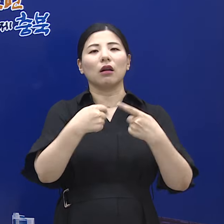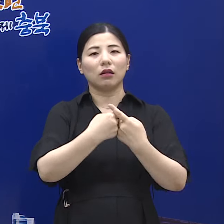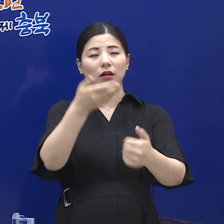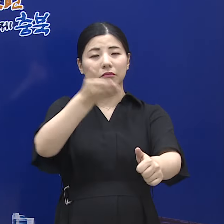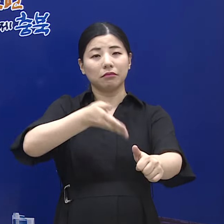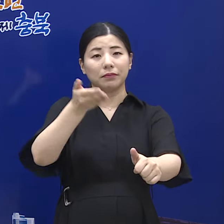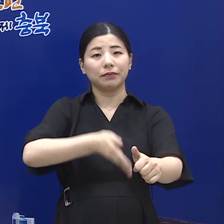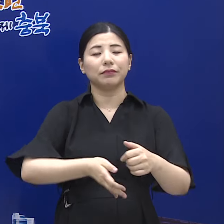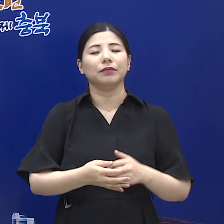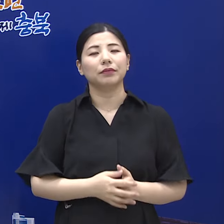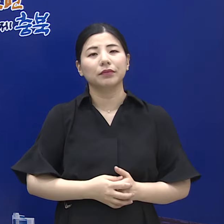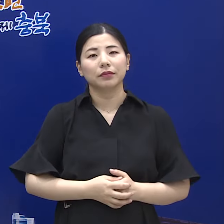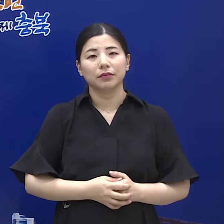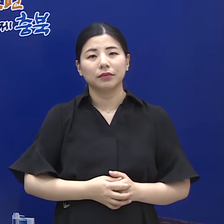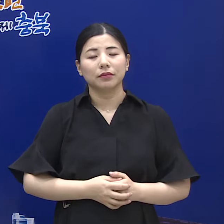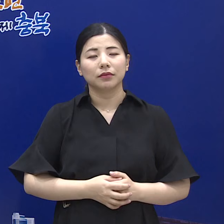바랍니다.